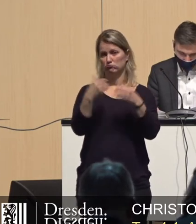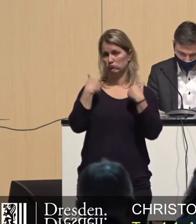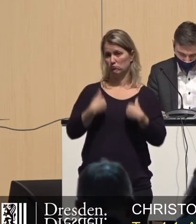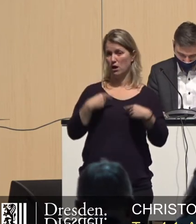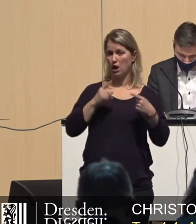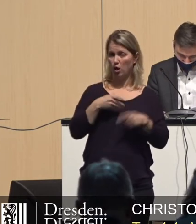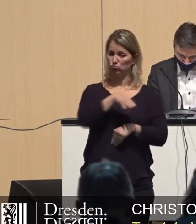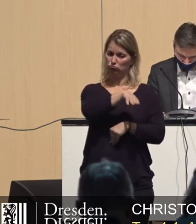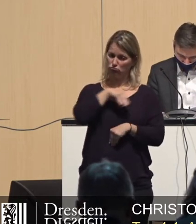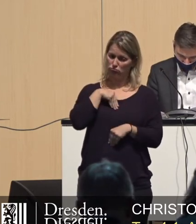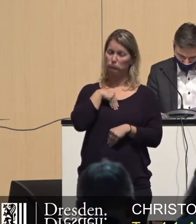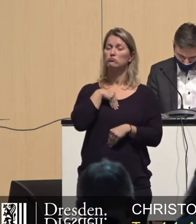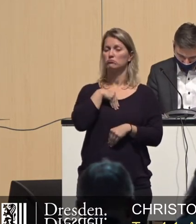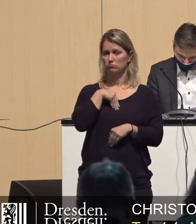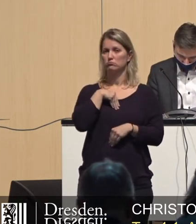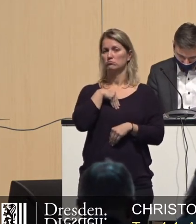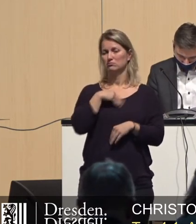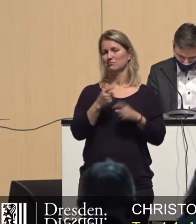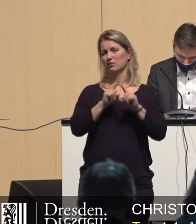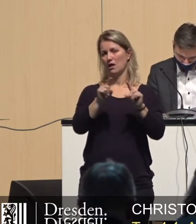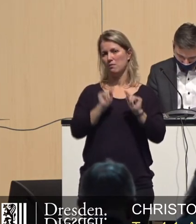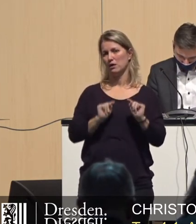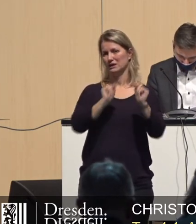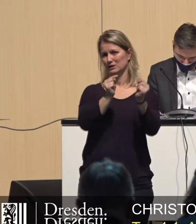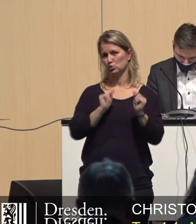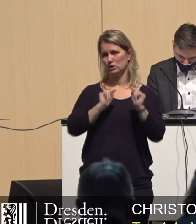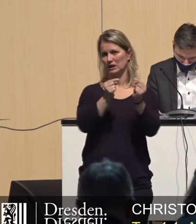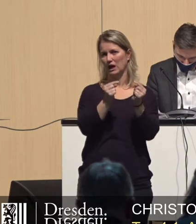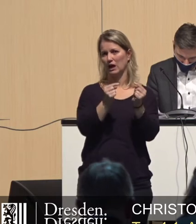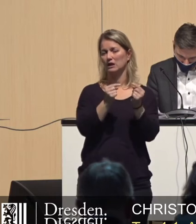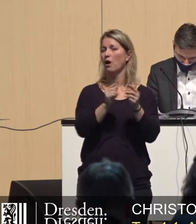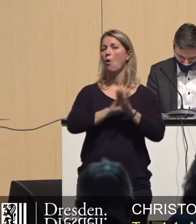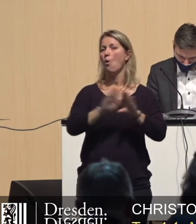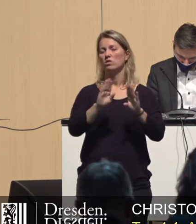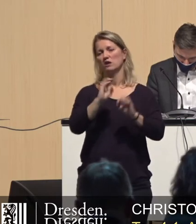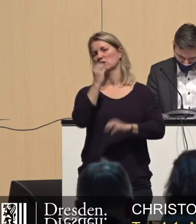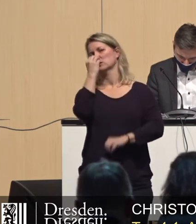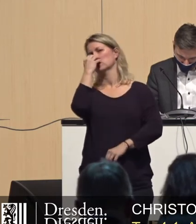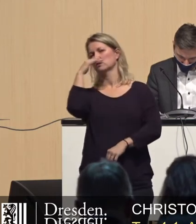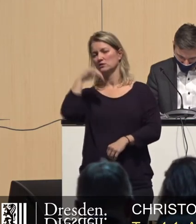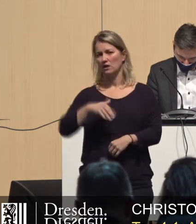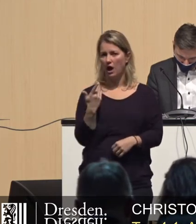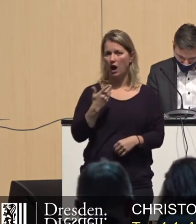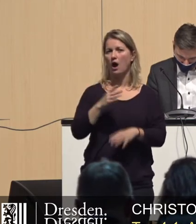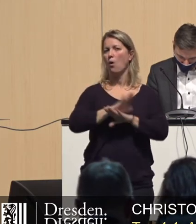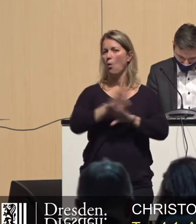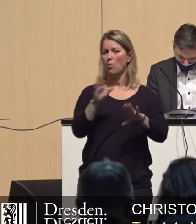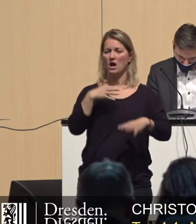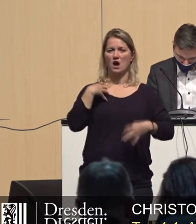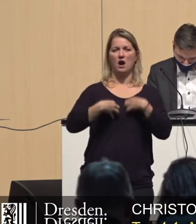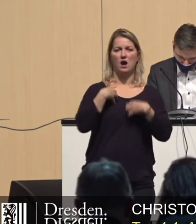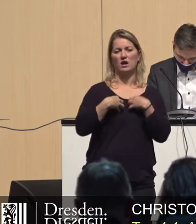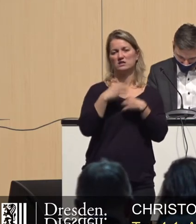uns darüber diskutieren, ohne Schaum vor dem Mund und ohne die Aggressivität, die man